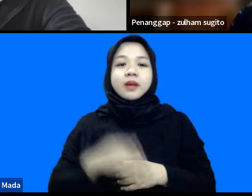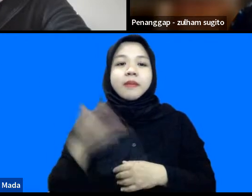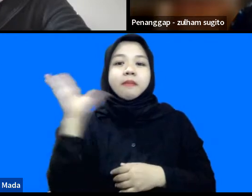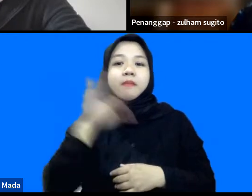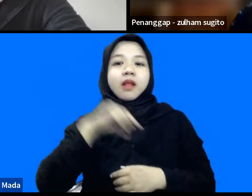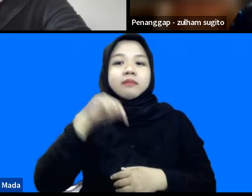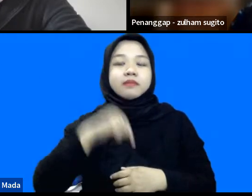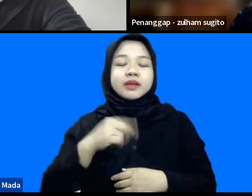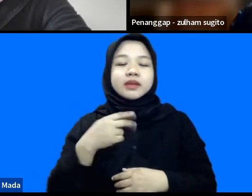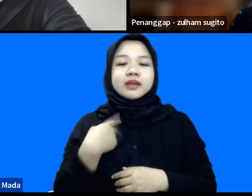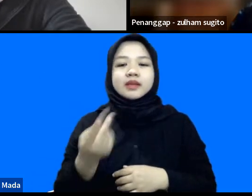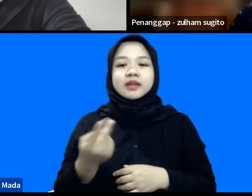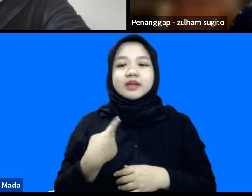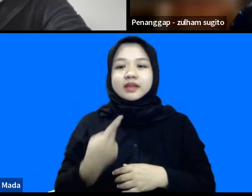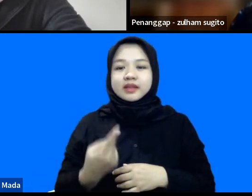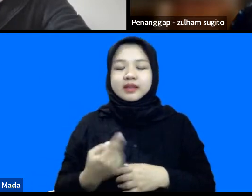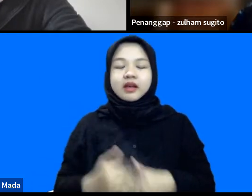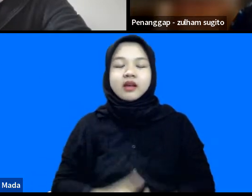ini kita juga